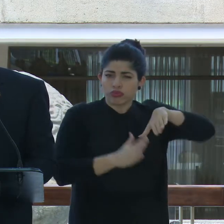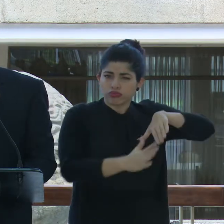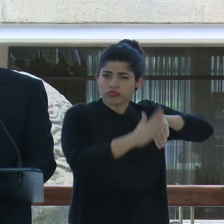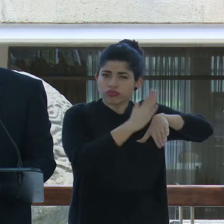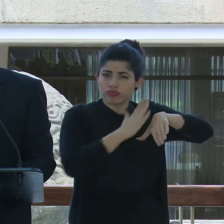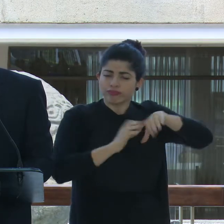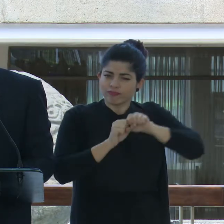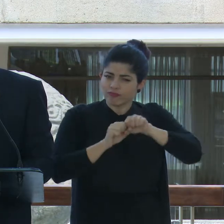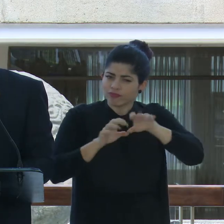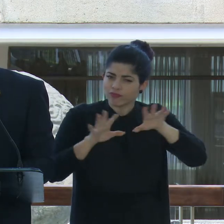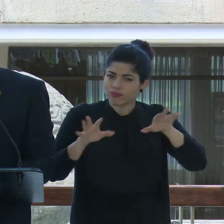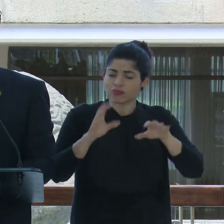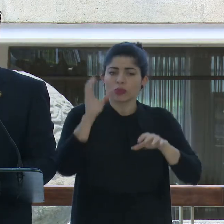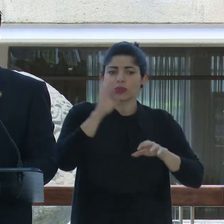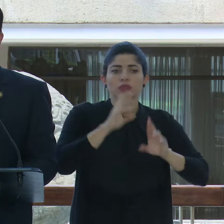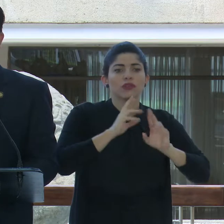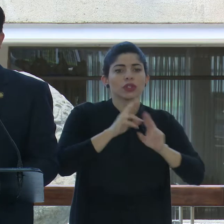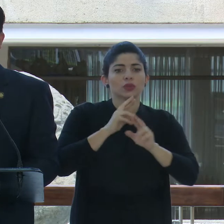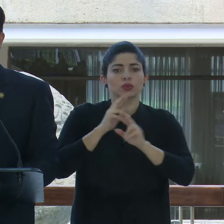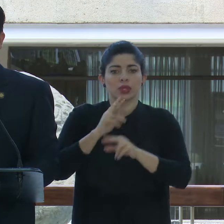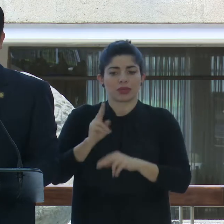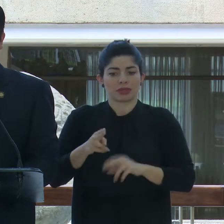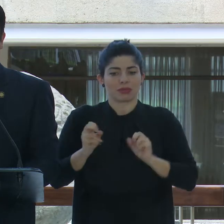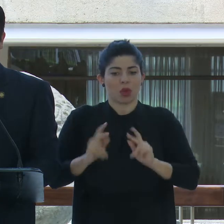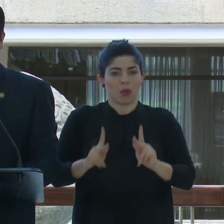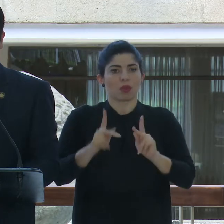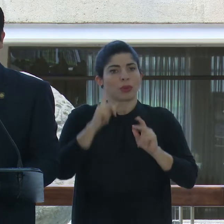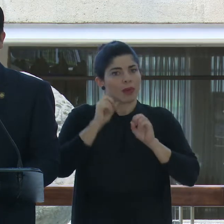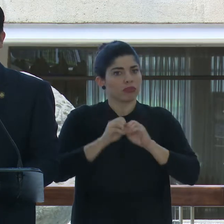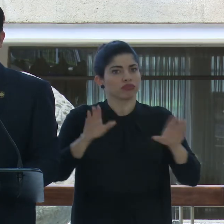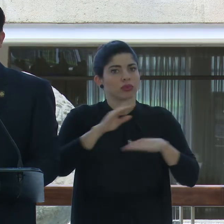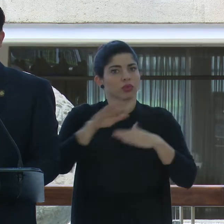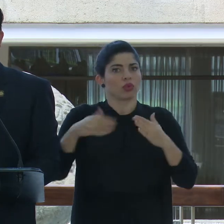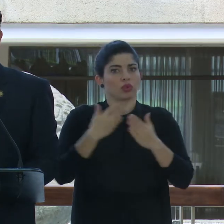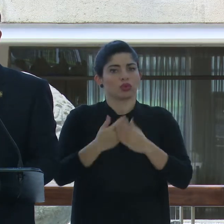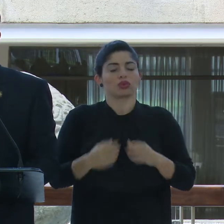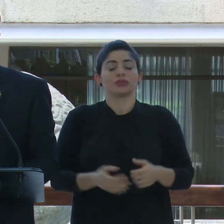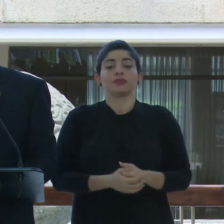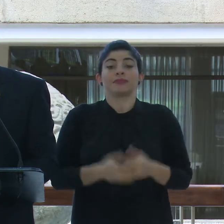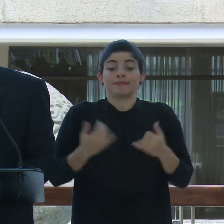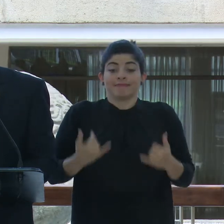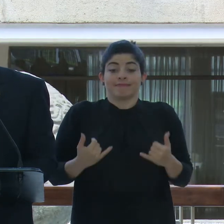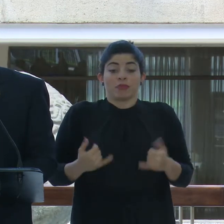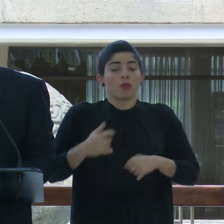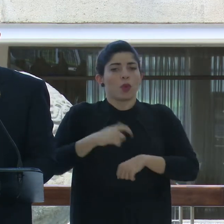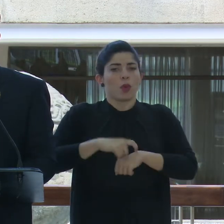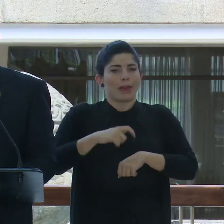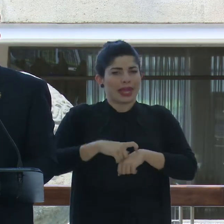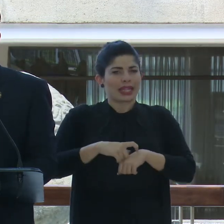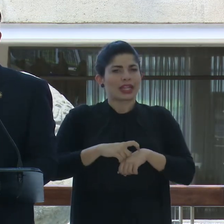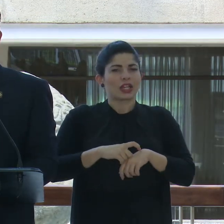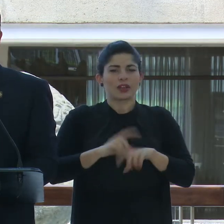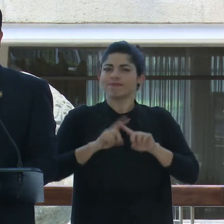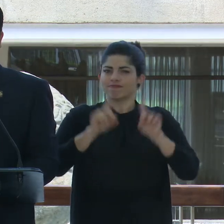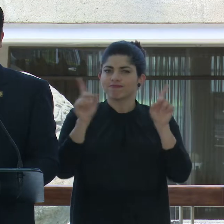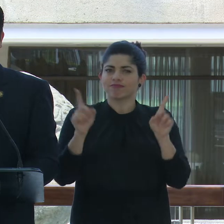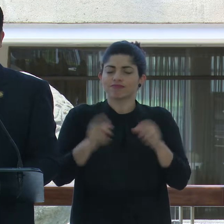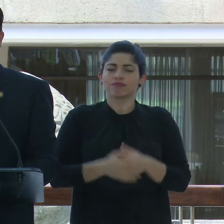país podamos ver los frutos de esas oportunidades que generamos. Estamos en un momento particular.